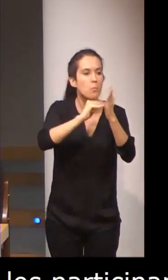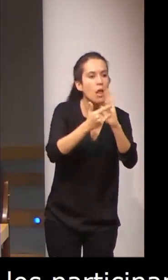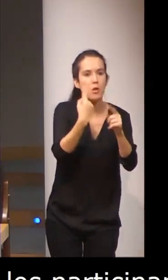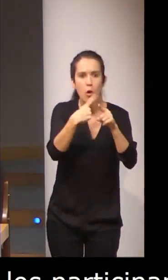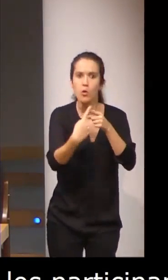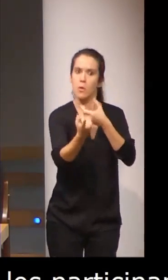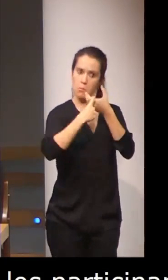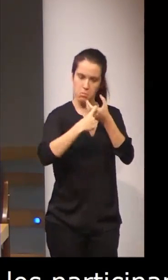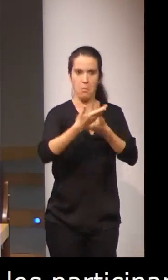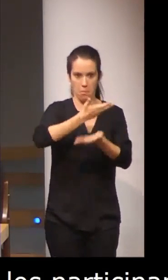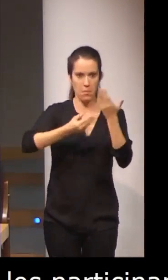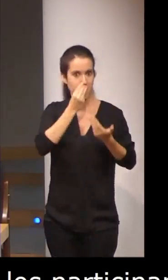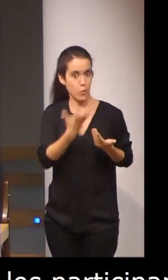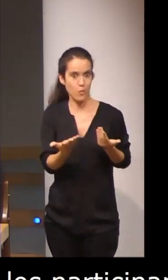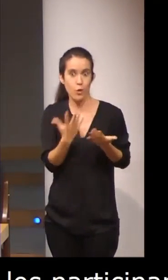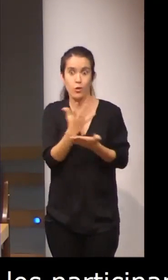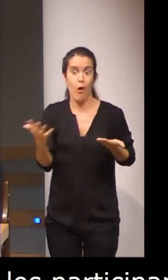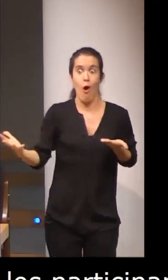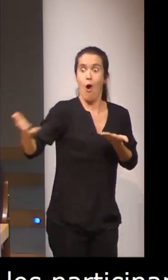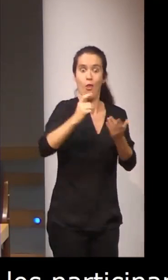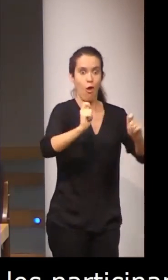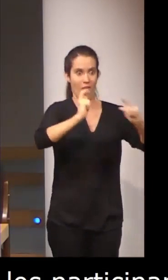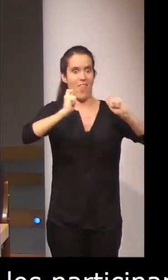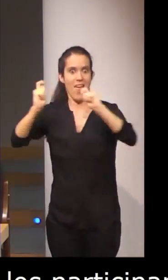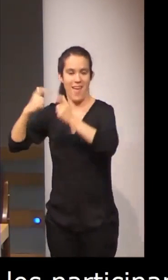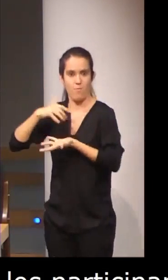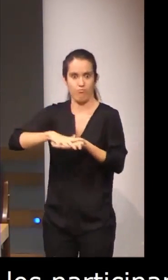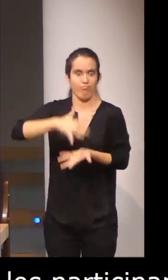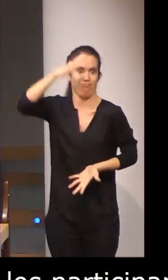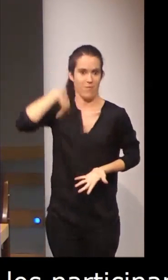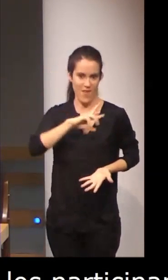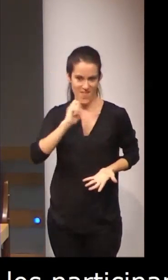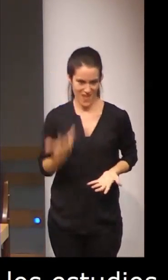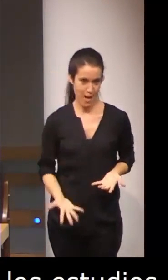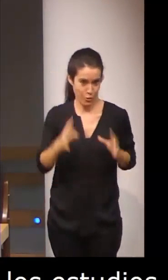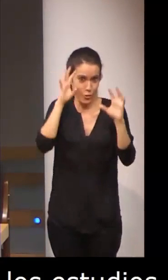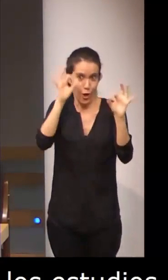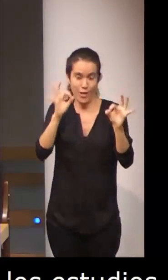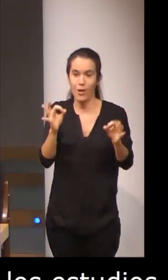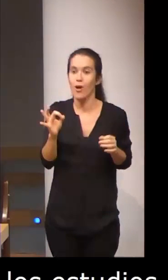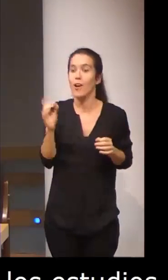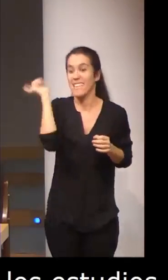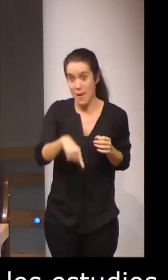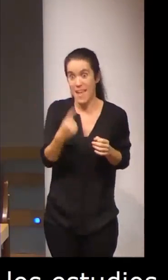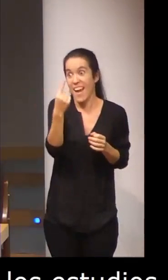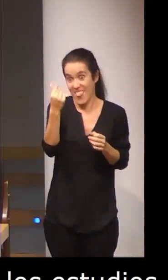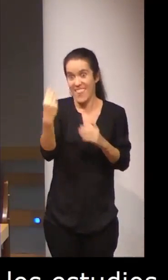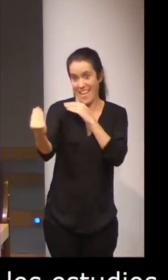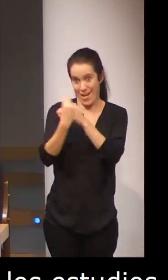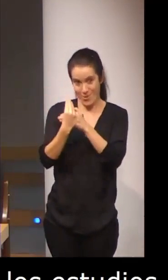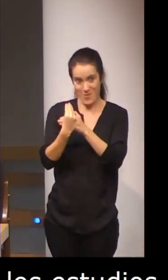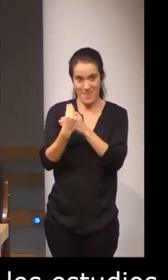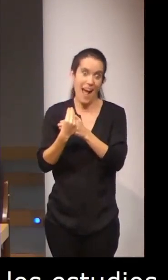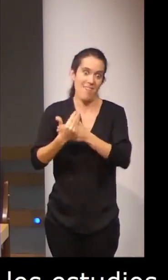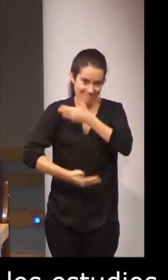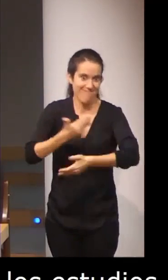porque todas ellas nos aportan cosas muy valiosas y, por supuesto, a quien nos da el dinero para que podamos llevarlo a